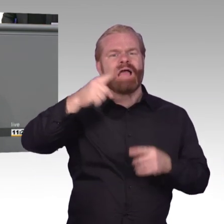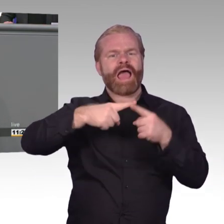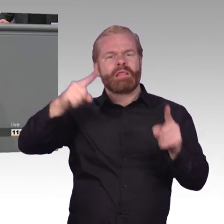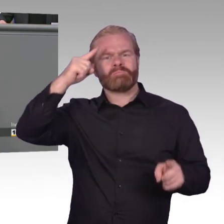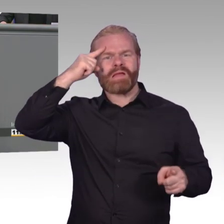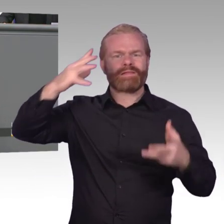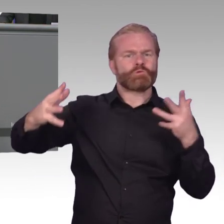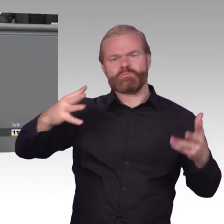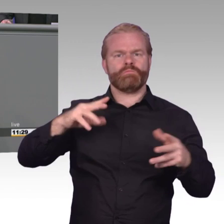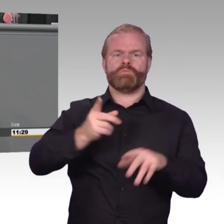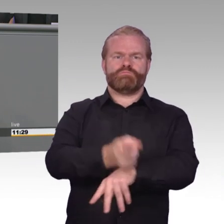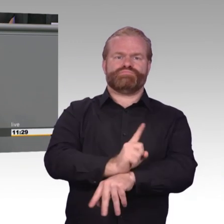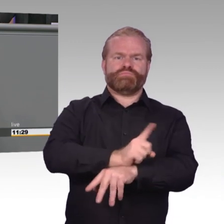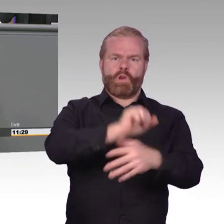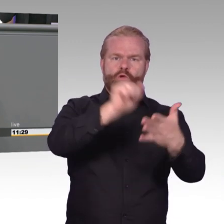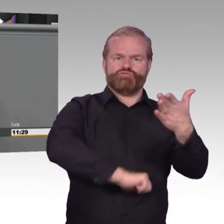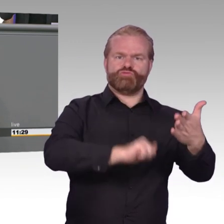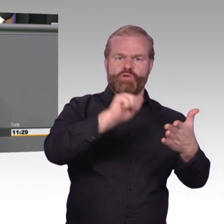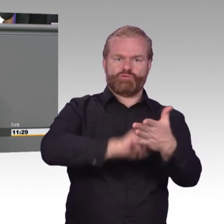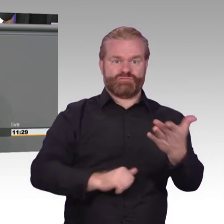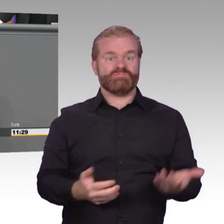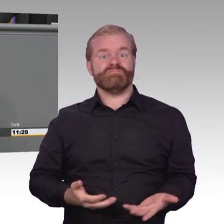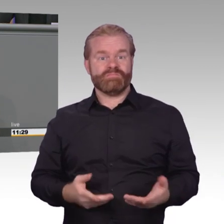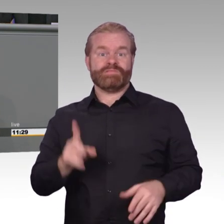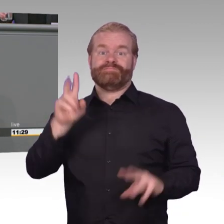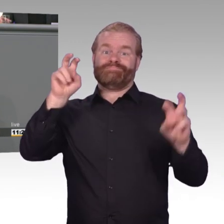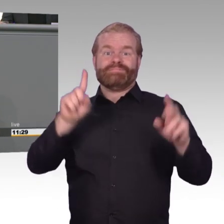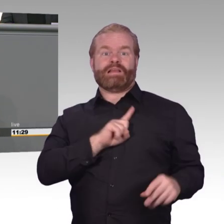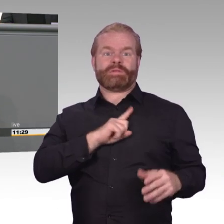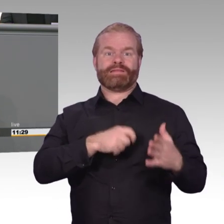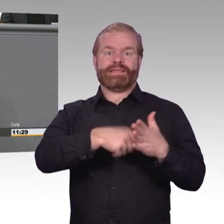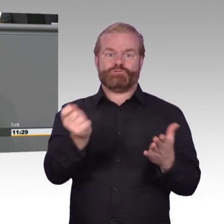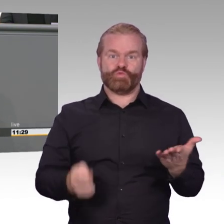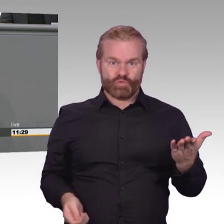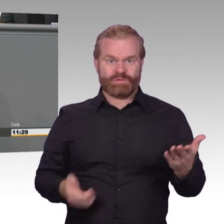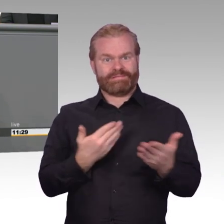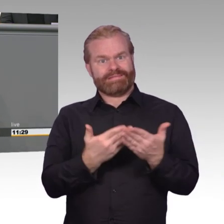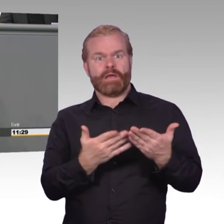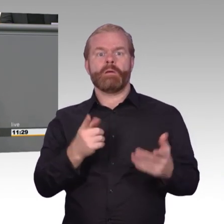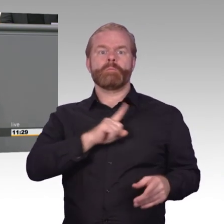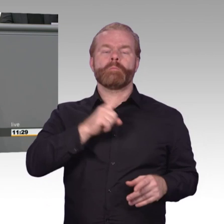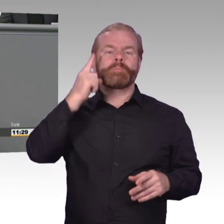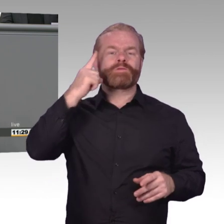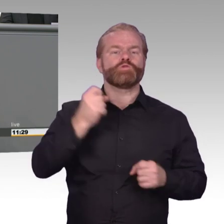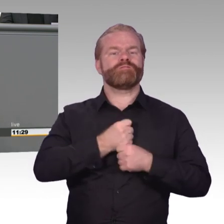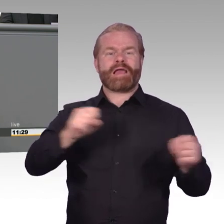Meinungs und Informationsfreiheit muss geschützt werden. Die Gesellschaft und die Bürger in diesem Land haben ein garantiertes Recht darauf. Vielen Dank.